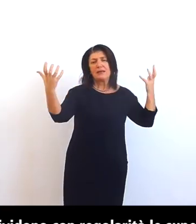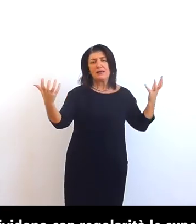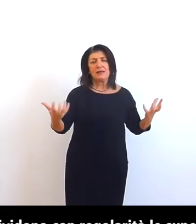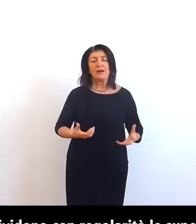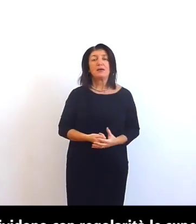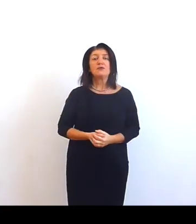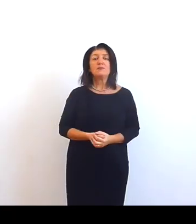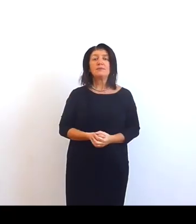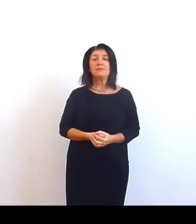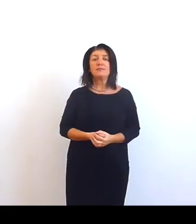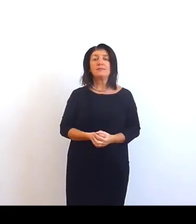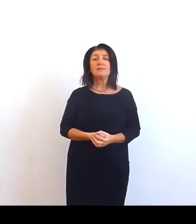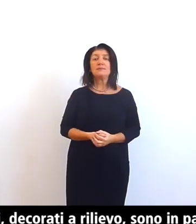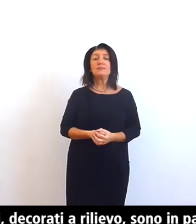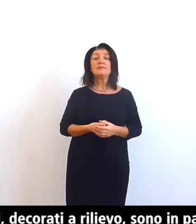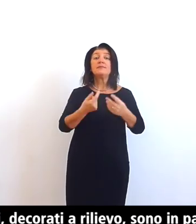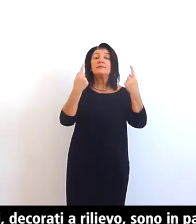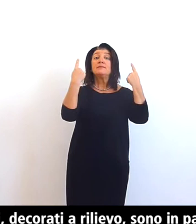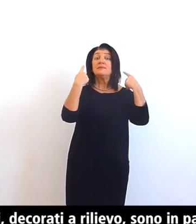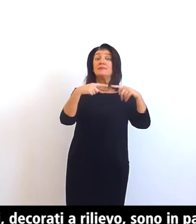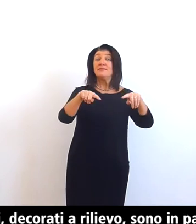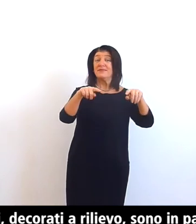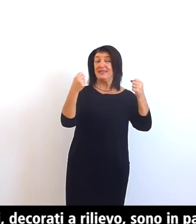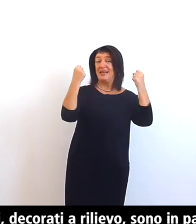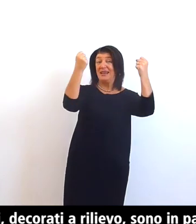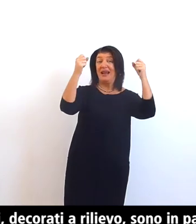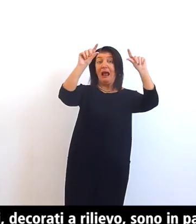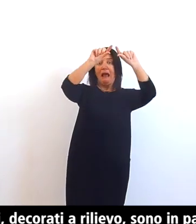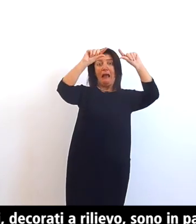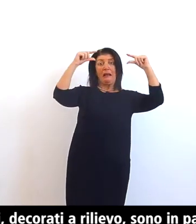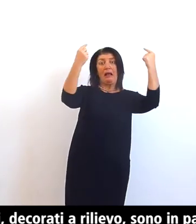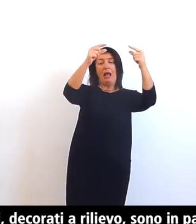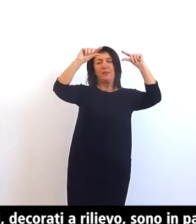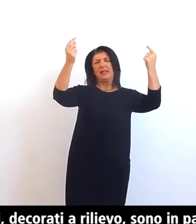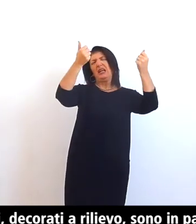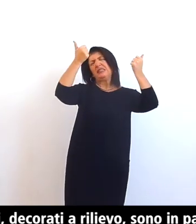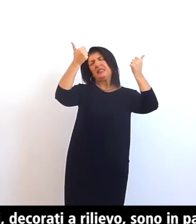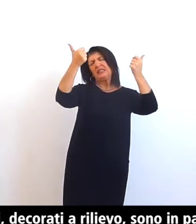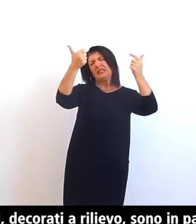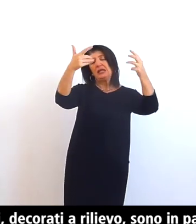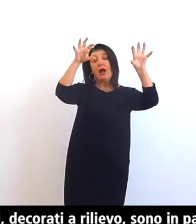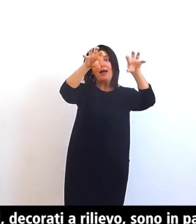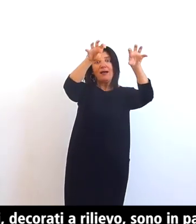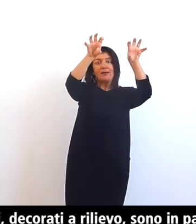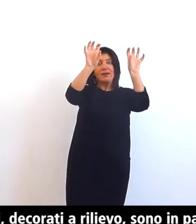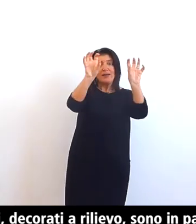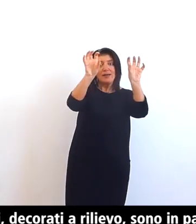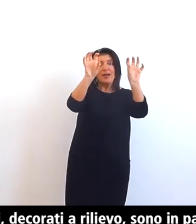i numerosi capitelli decorati a rilievo sono in parte di reimpiego in parte di